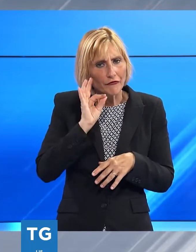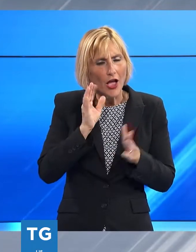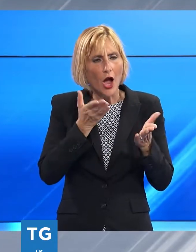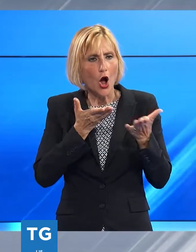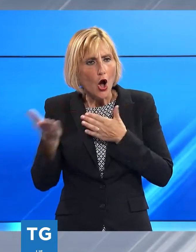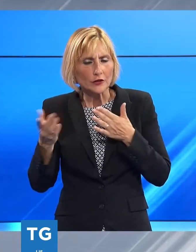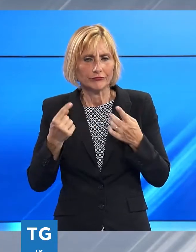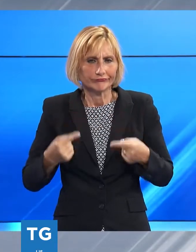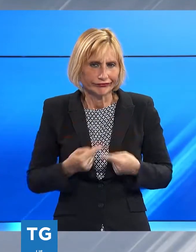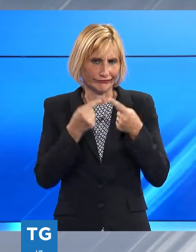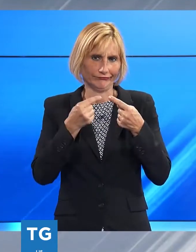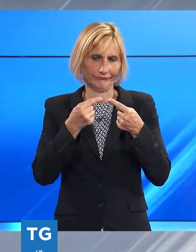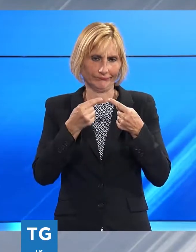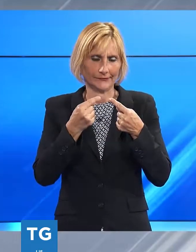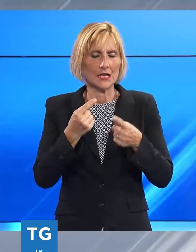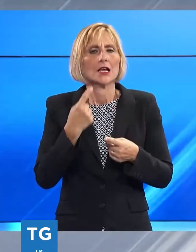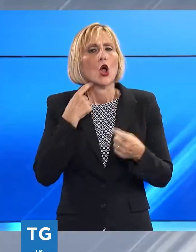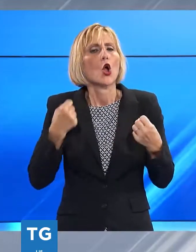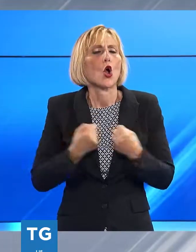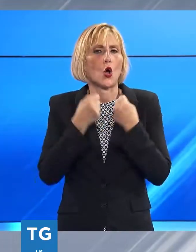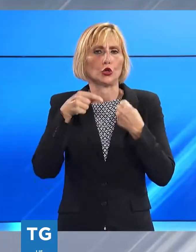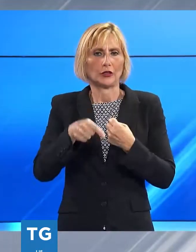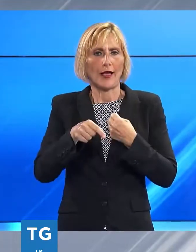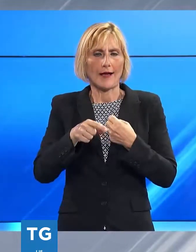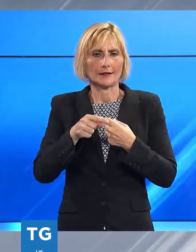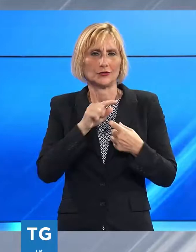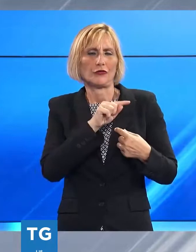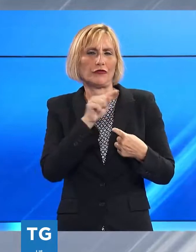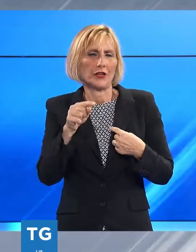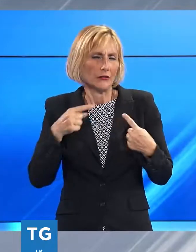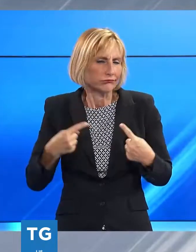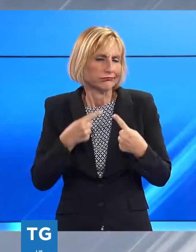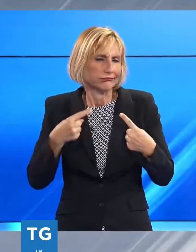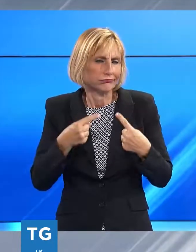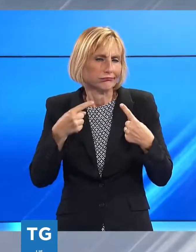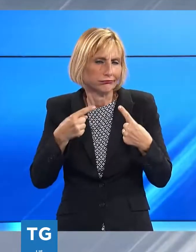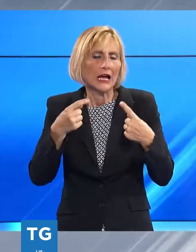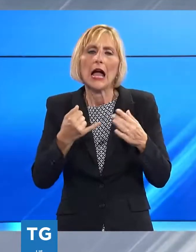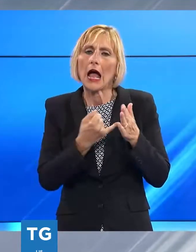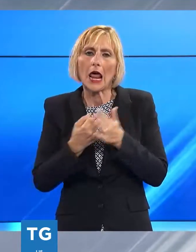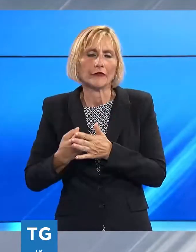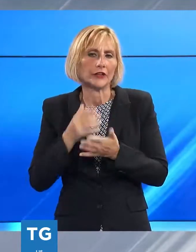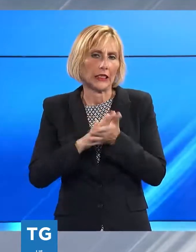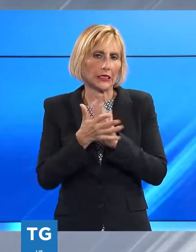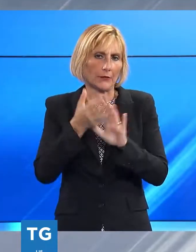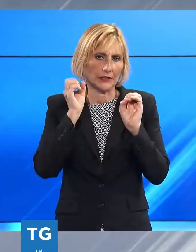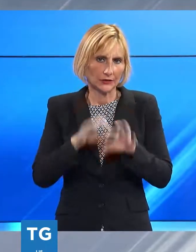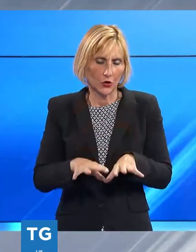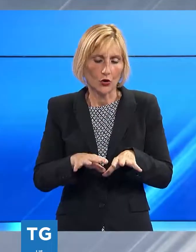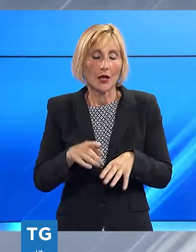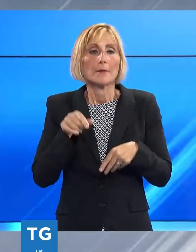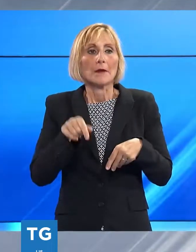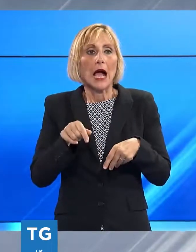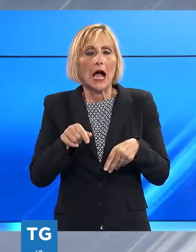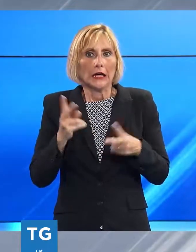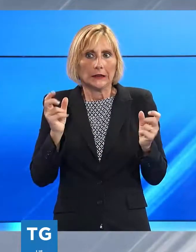acceso il diverbio fra i due un contrasto che sarebbe degenerato fino all'estrema decisione delle dimissioni che hanno fatto tremare l'imminente